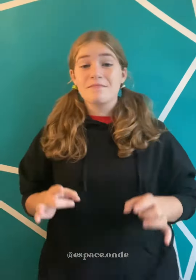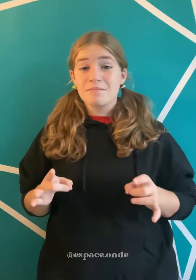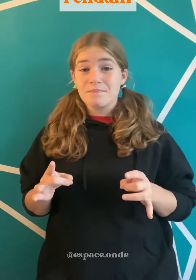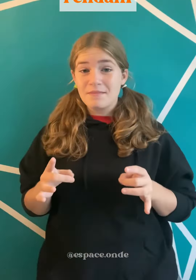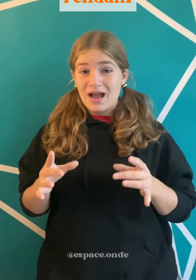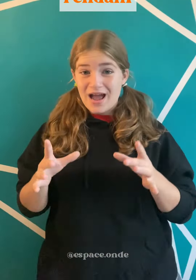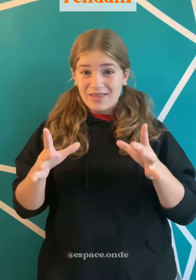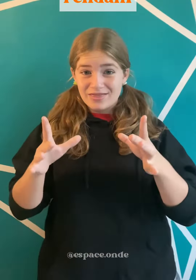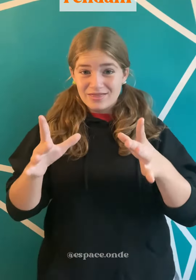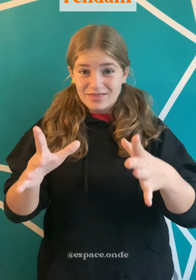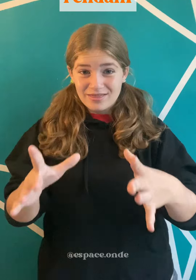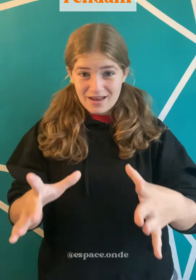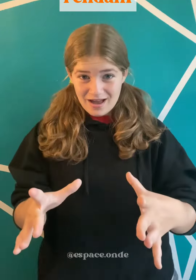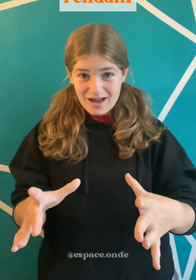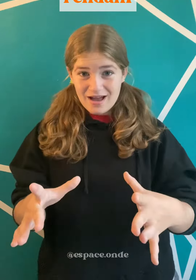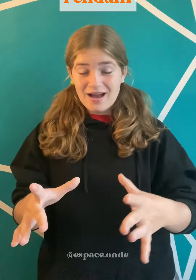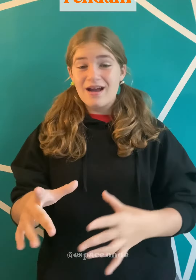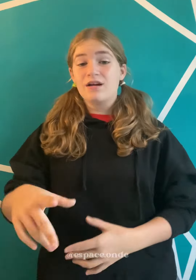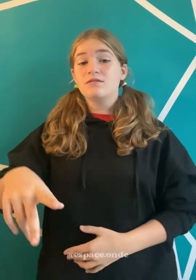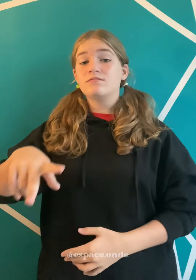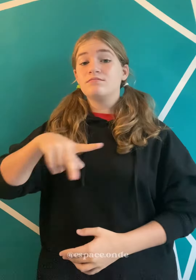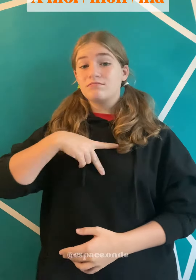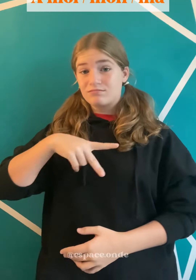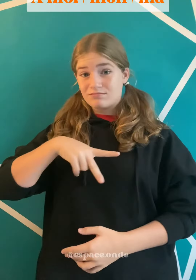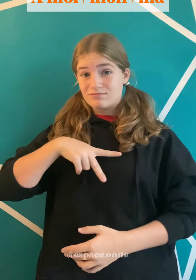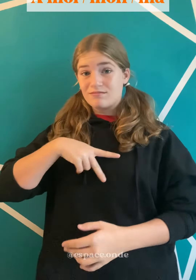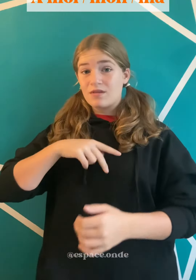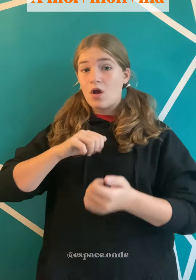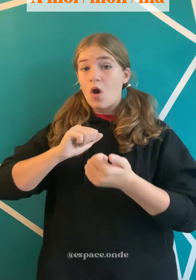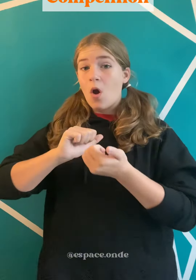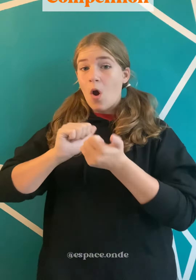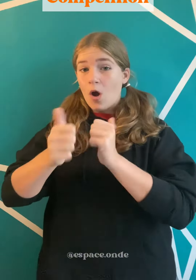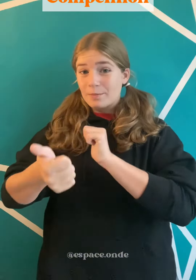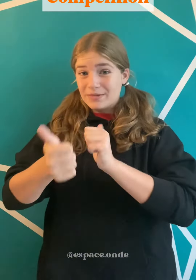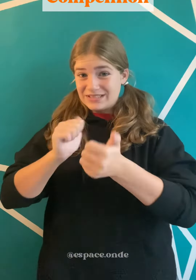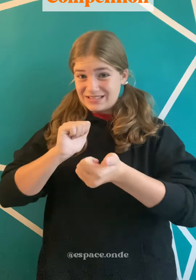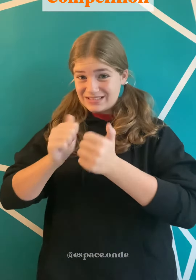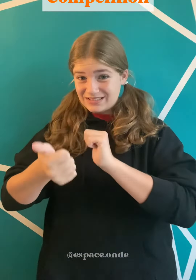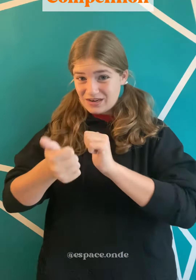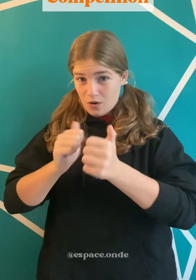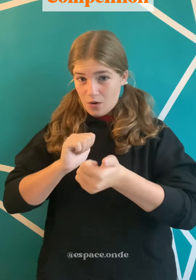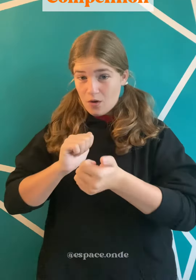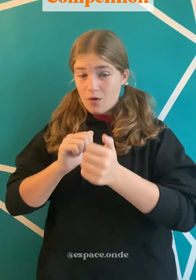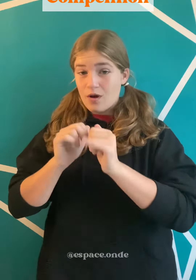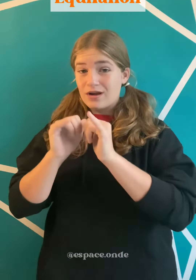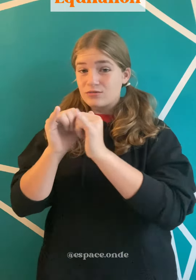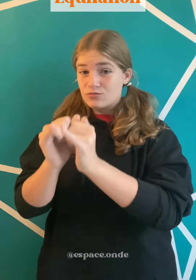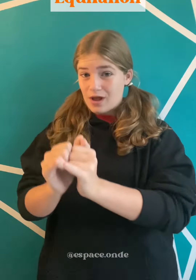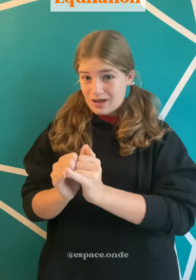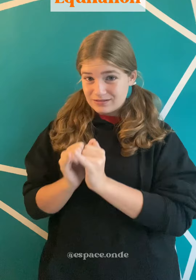Pendant À moi Compétition Équitation